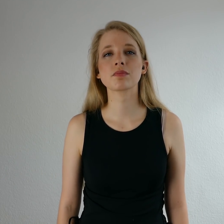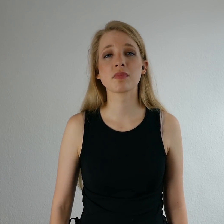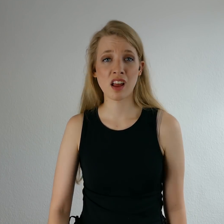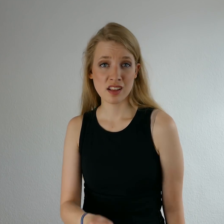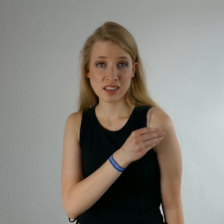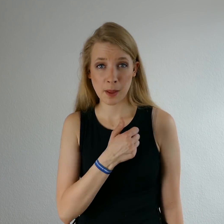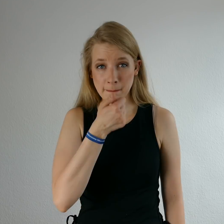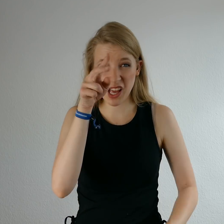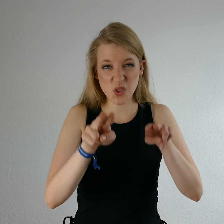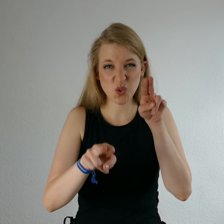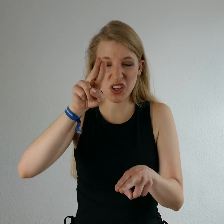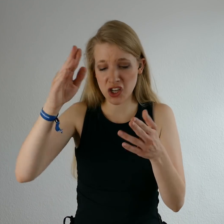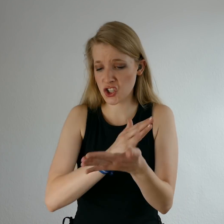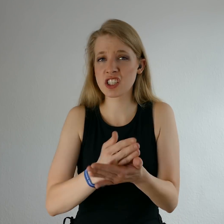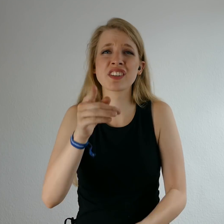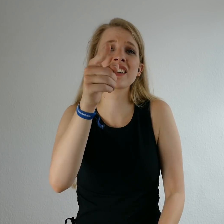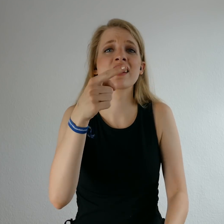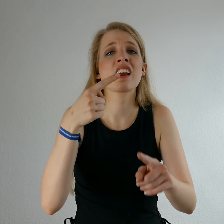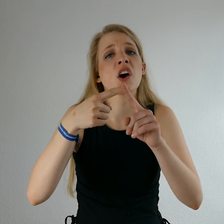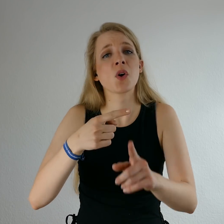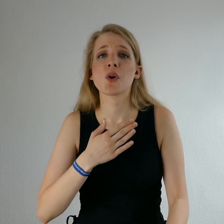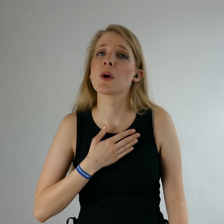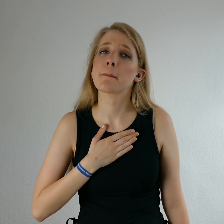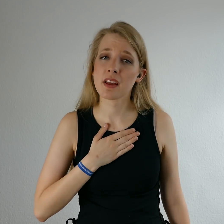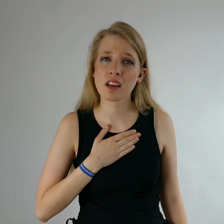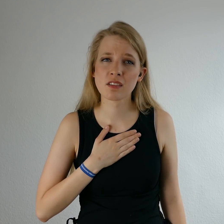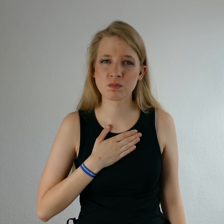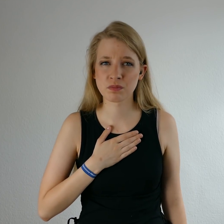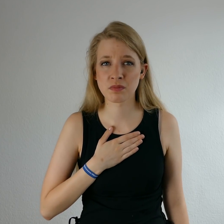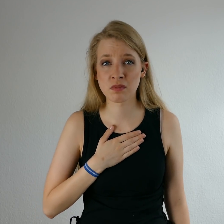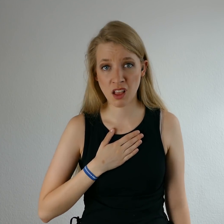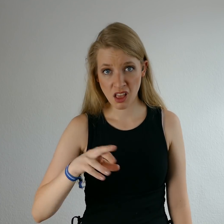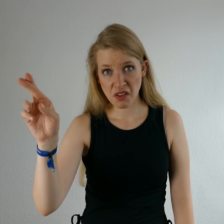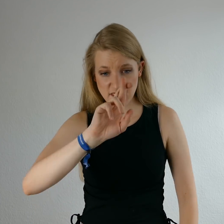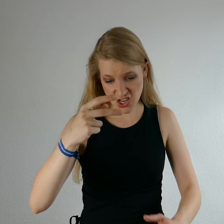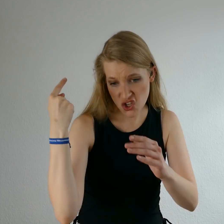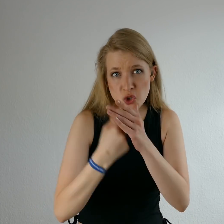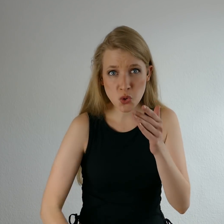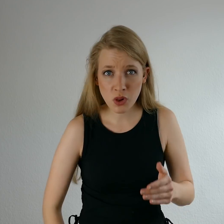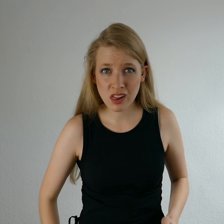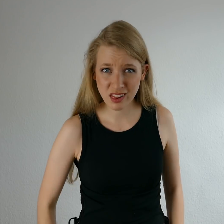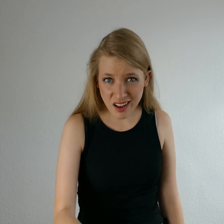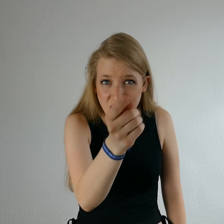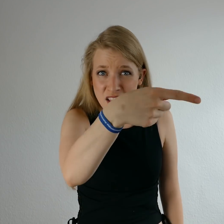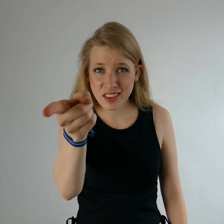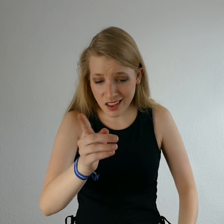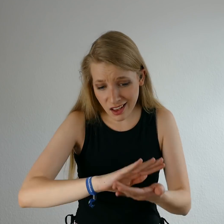Nenn mir ein Unterschied zwischen dir und mir Wer sind die Schuldigen, seid es ihr